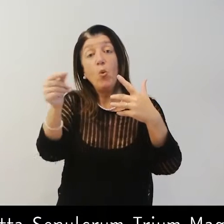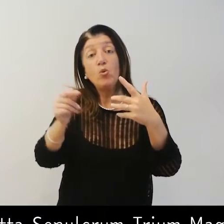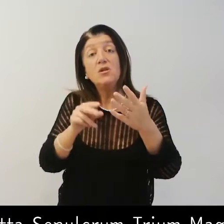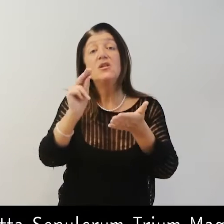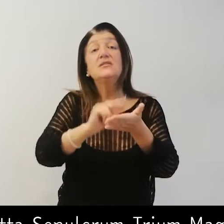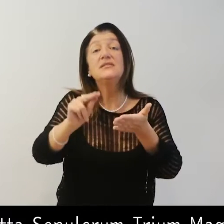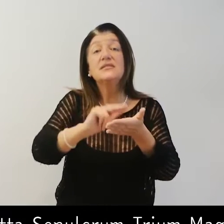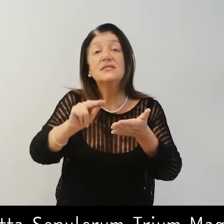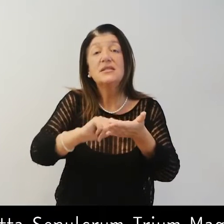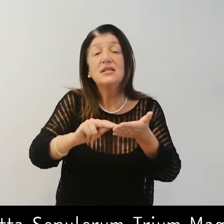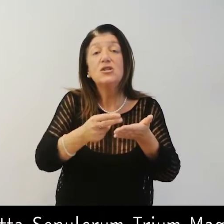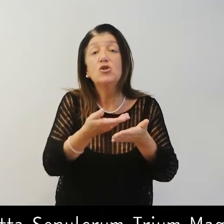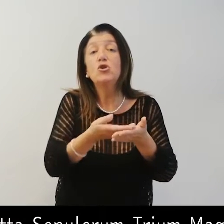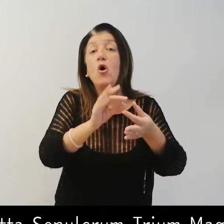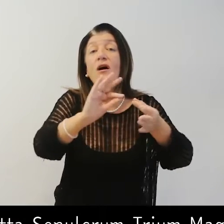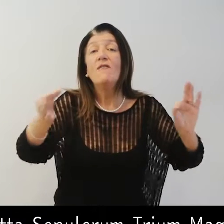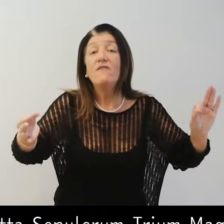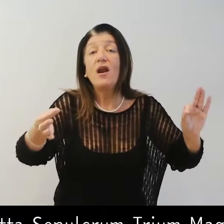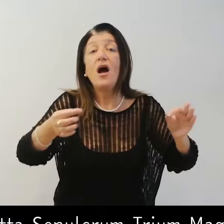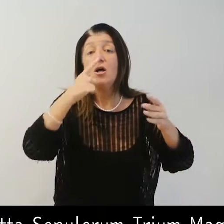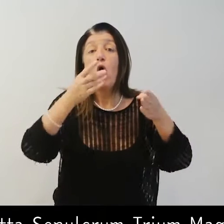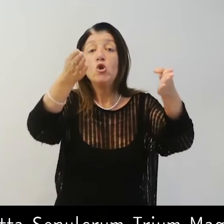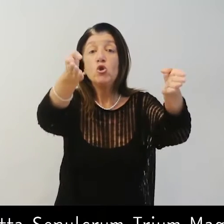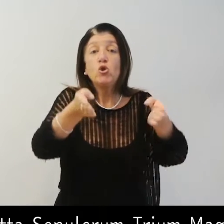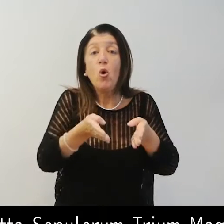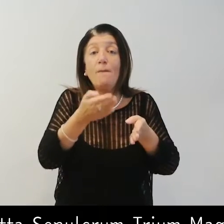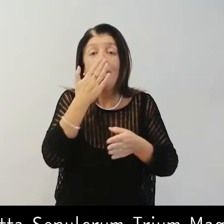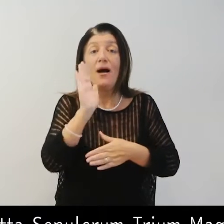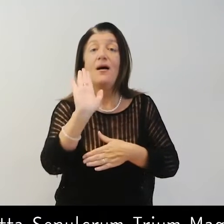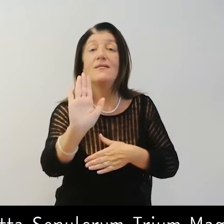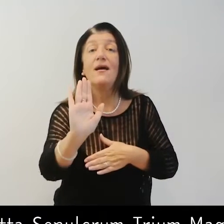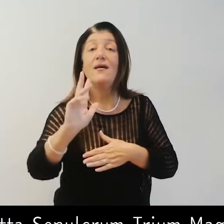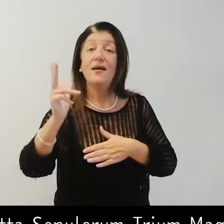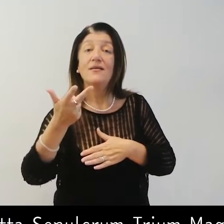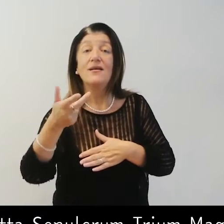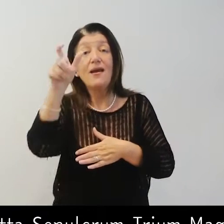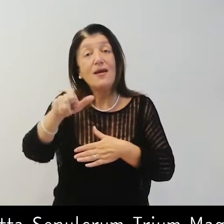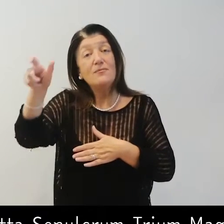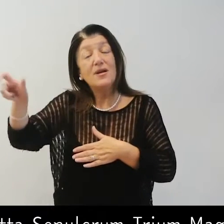Sepulcrum Trium Magorum, tomba dei tre magi.